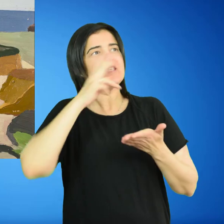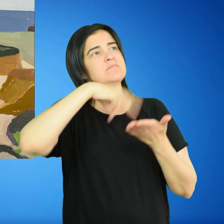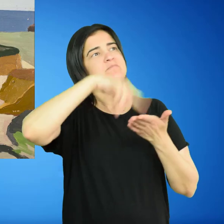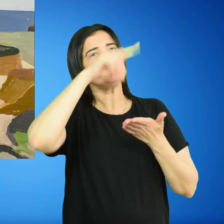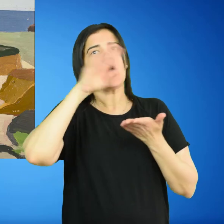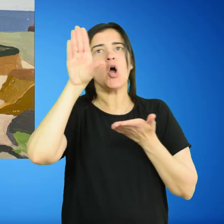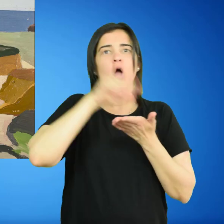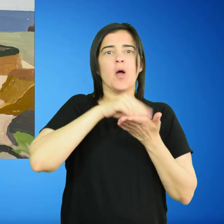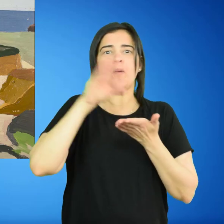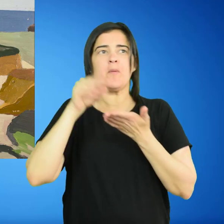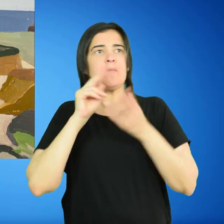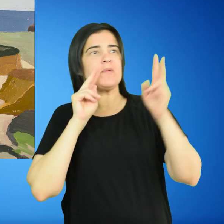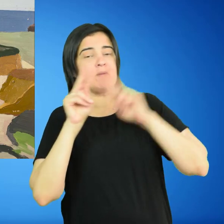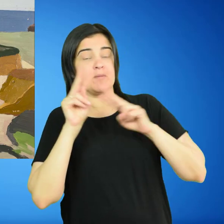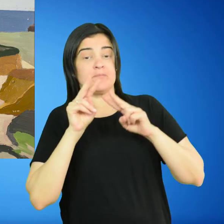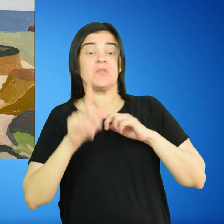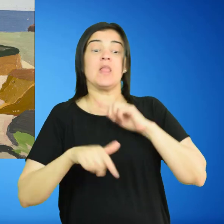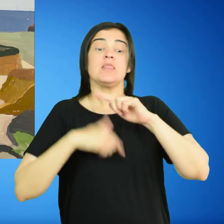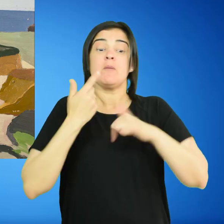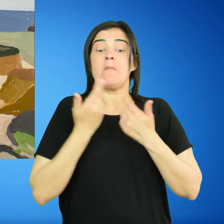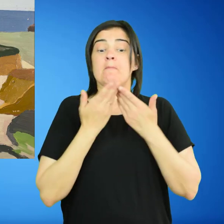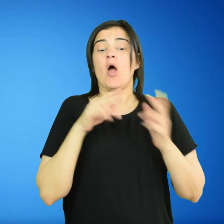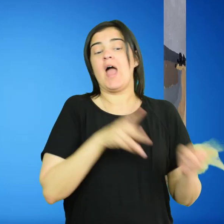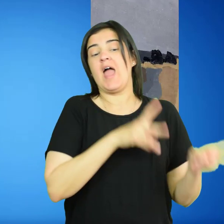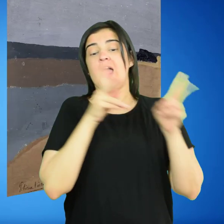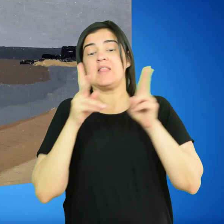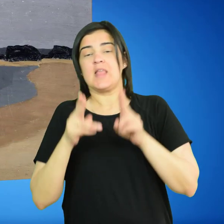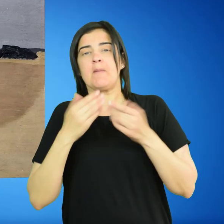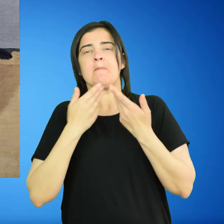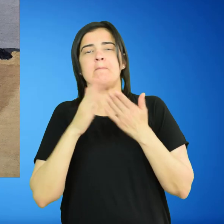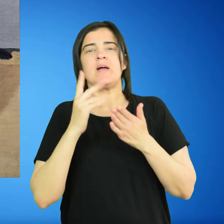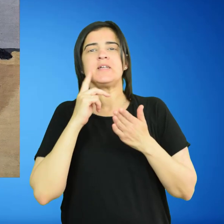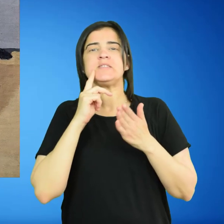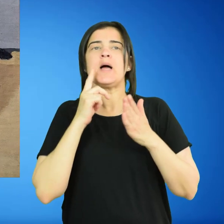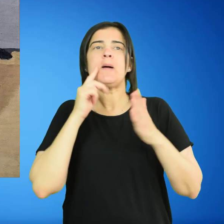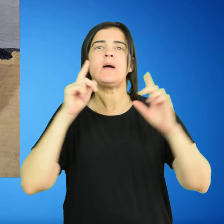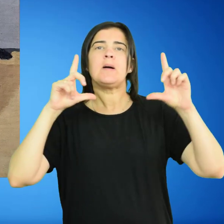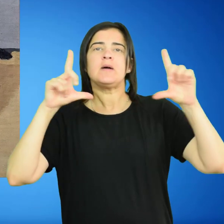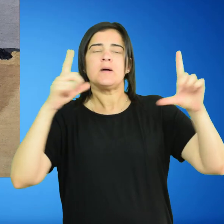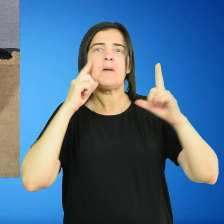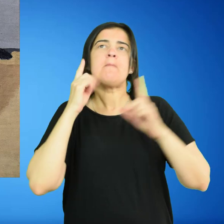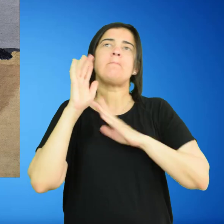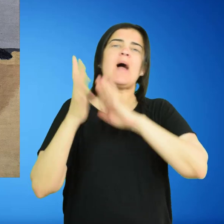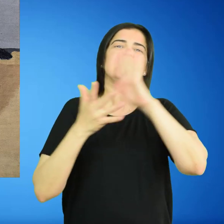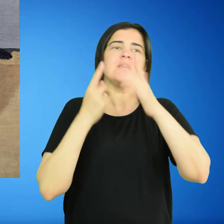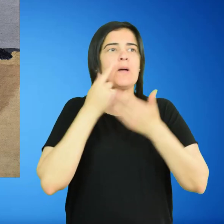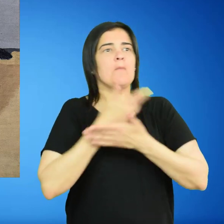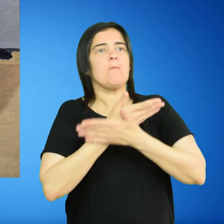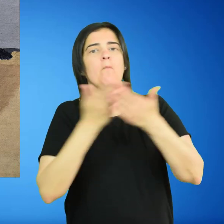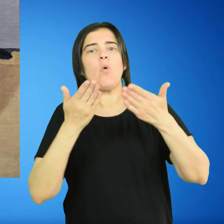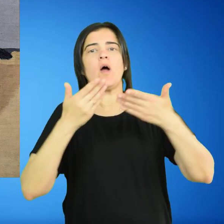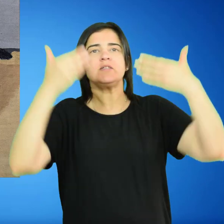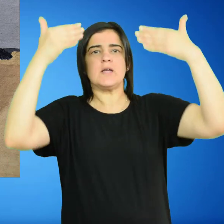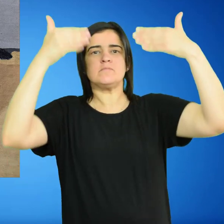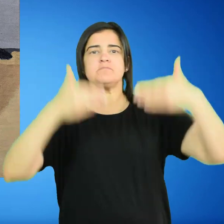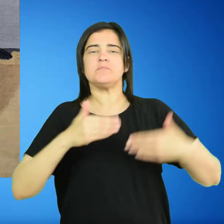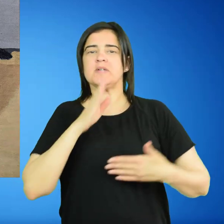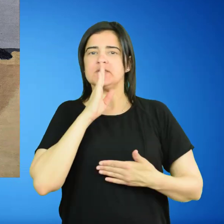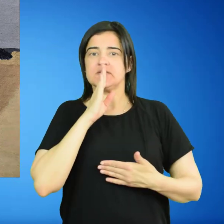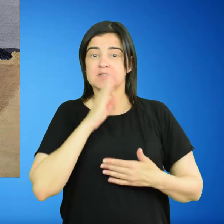infancias. Comienza otra etapa para pintar los paisajes planistas. Con